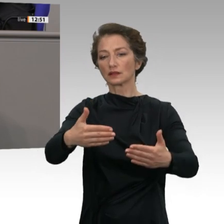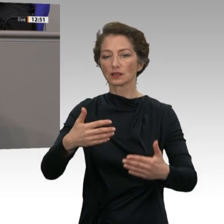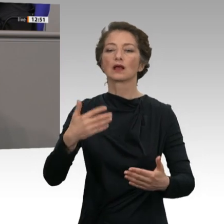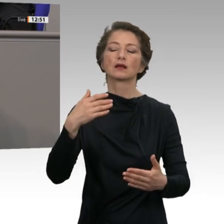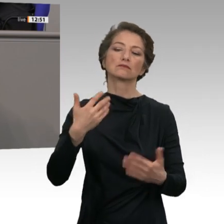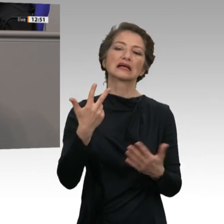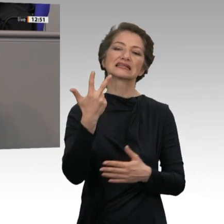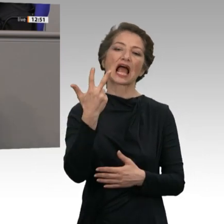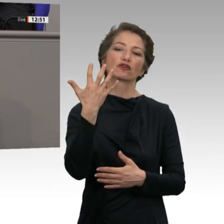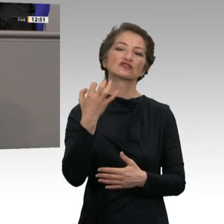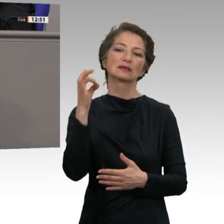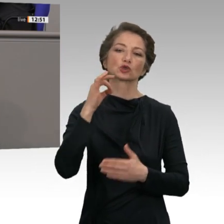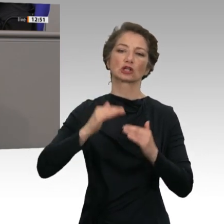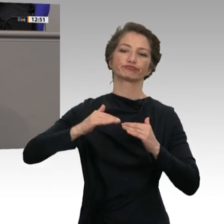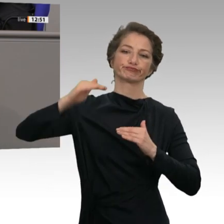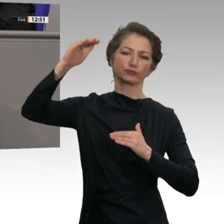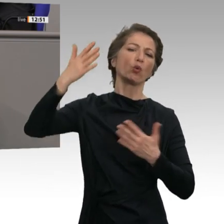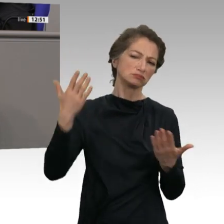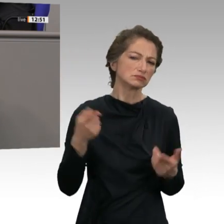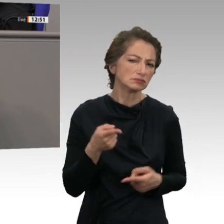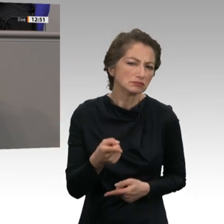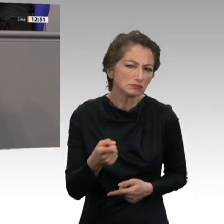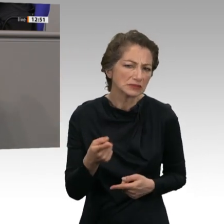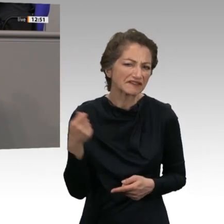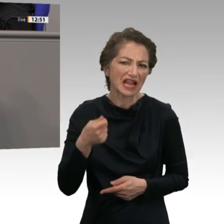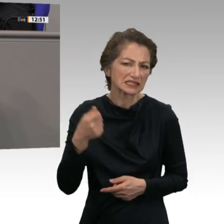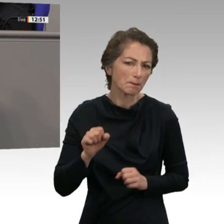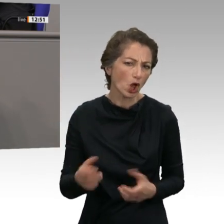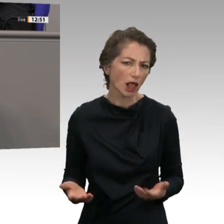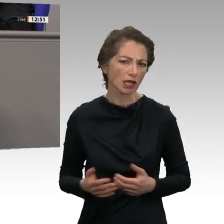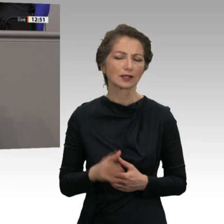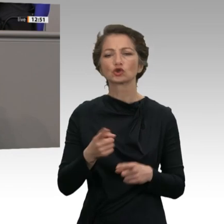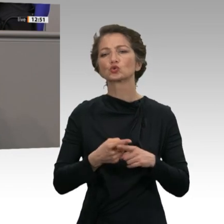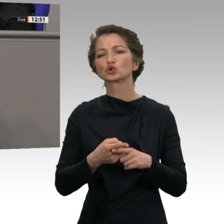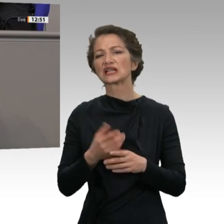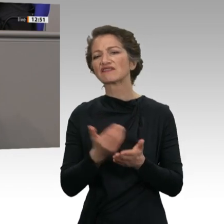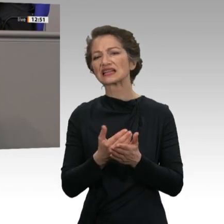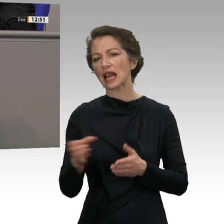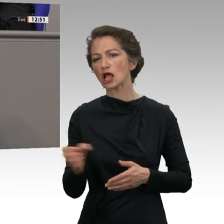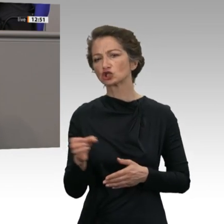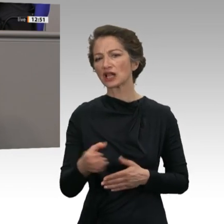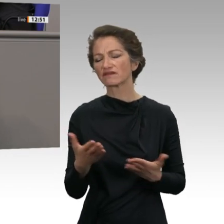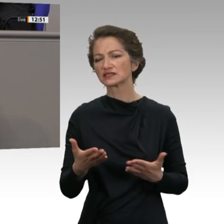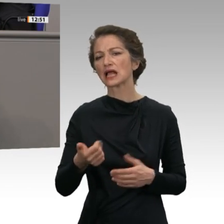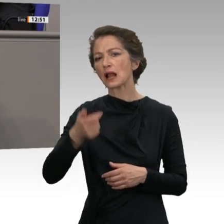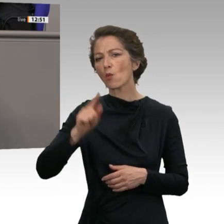finanzierbar. Die Chefin und ihren durchschnittlich verdienenden Angestellten würde das monatlich nur gut 33 Euro mehr an